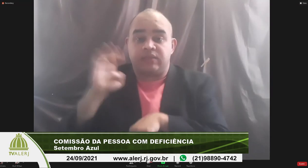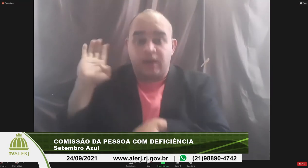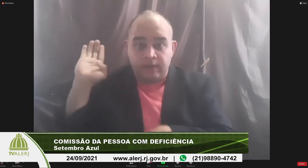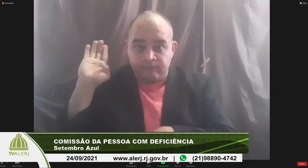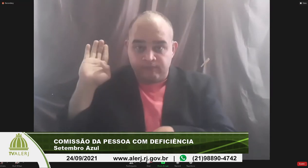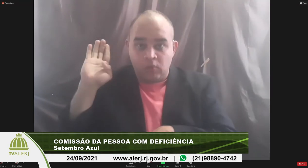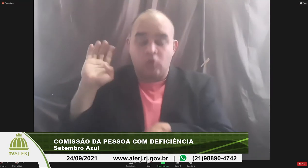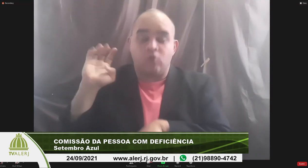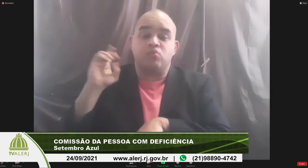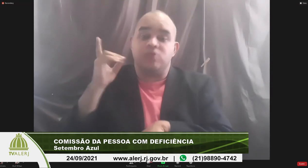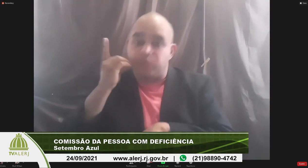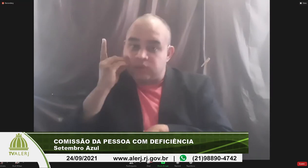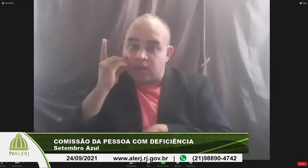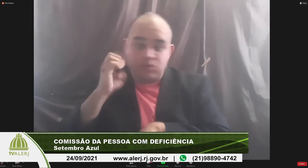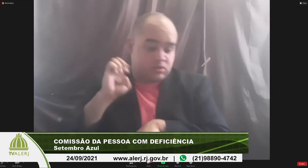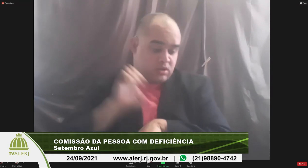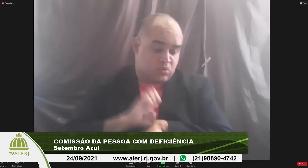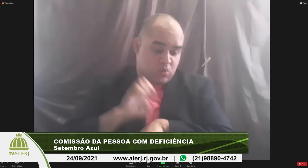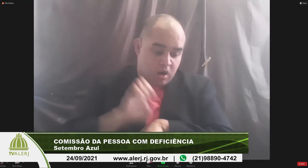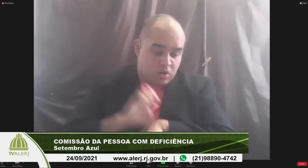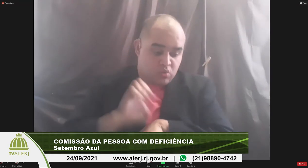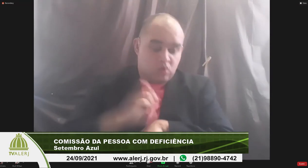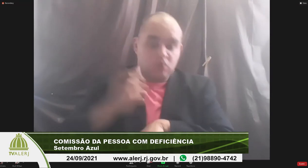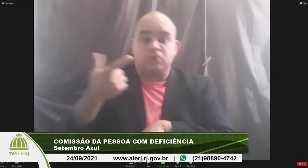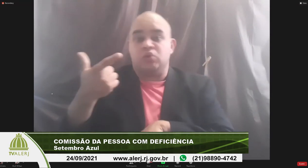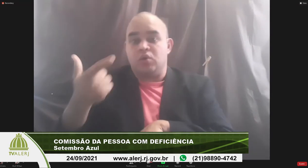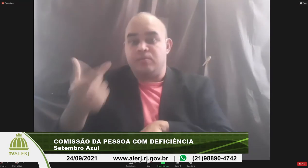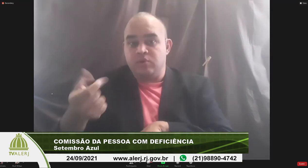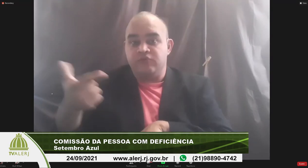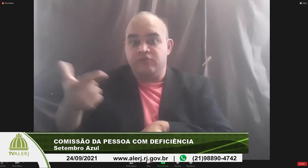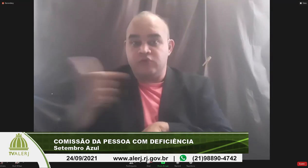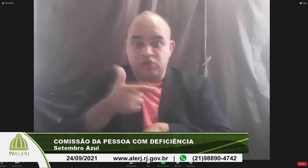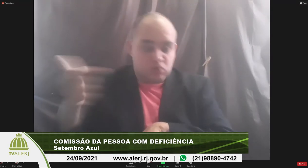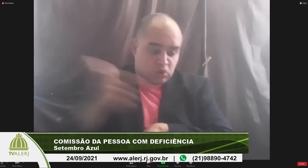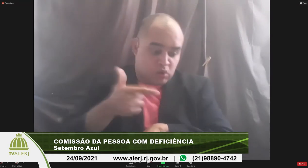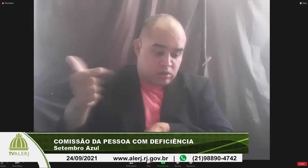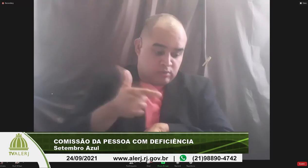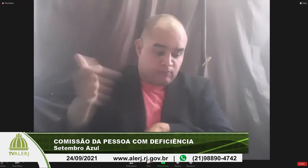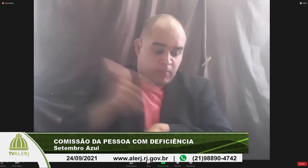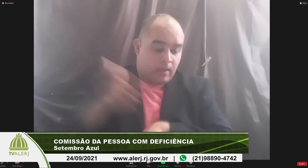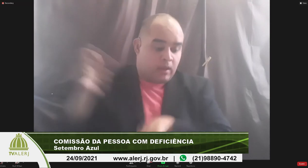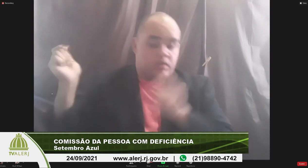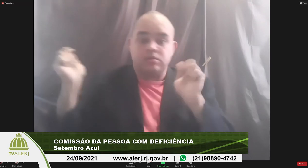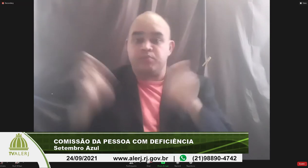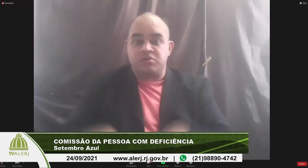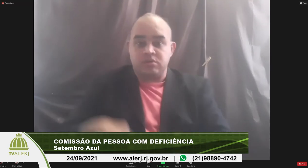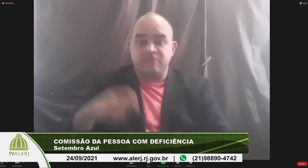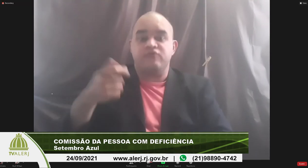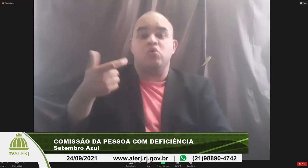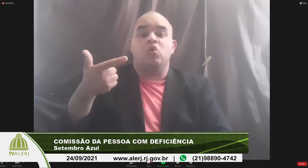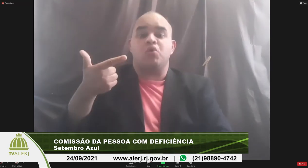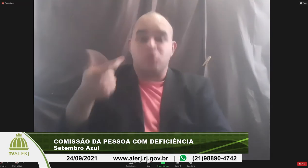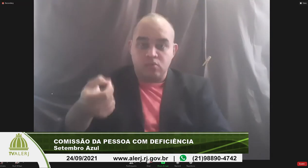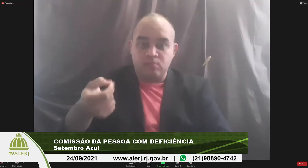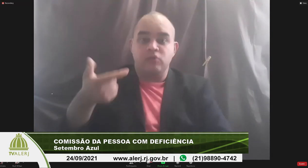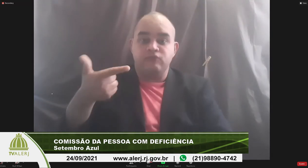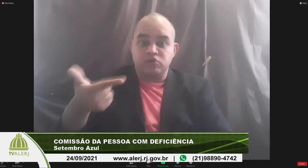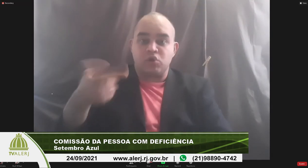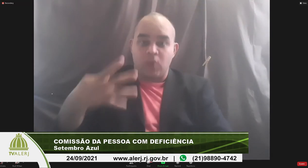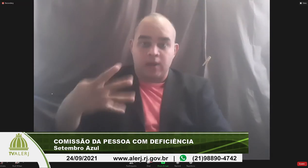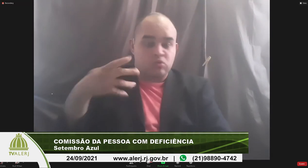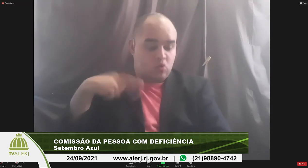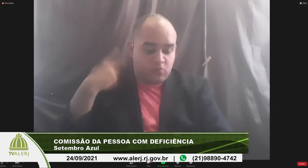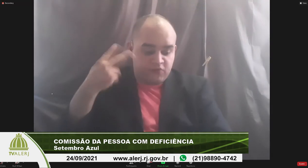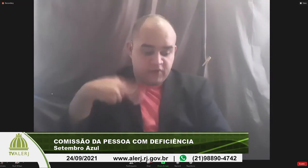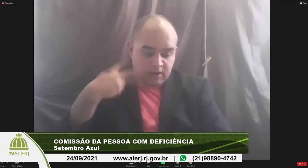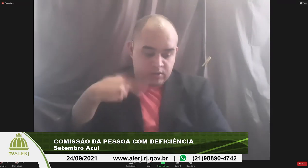candidatar como deputado estatual 2022 e se possível 2024